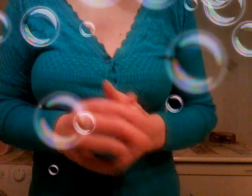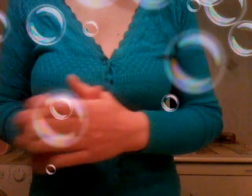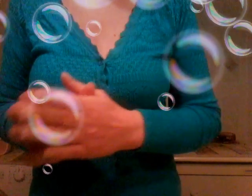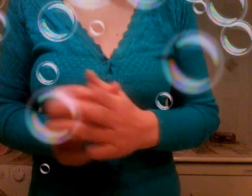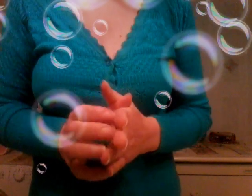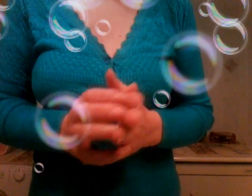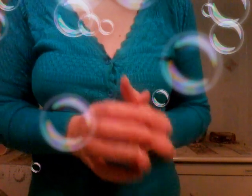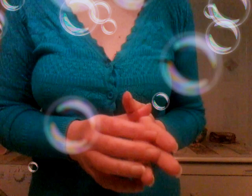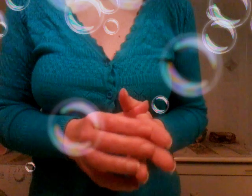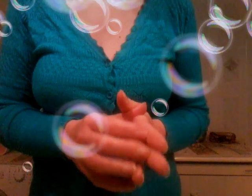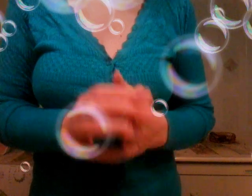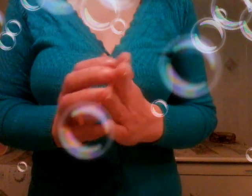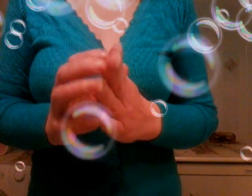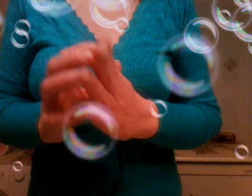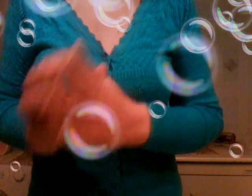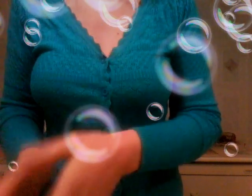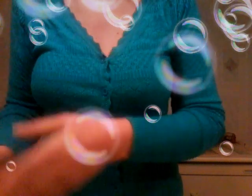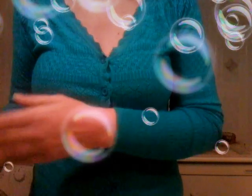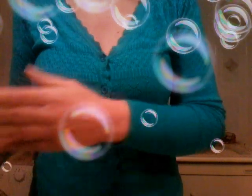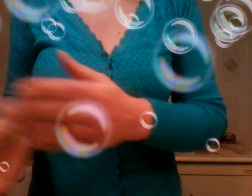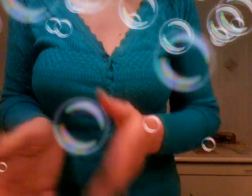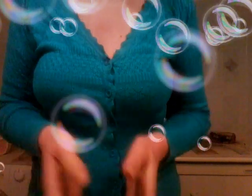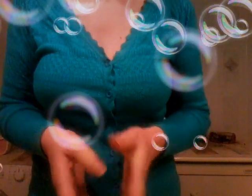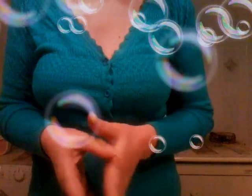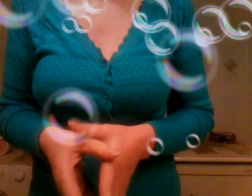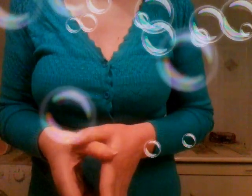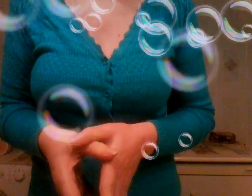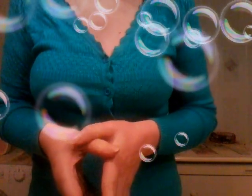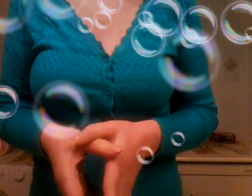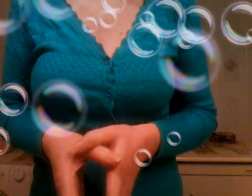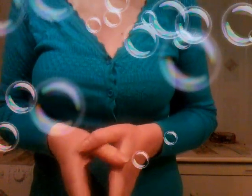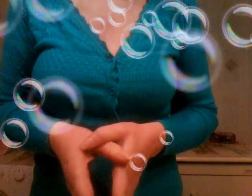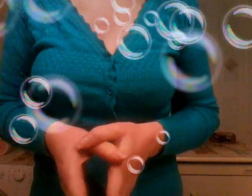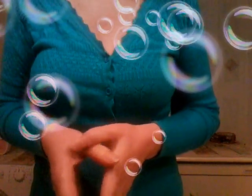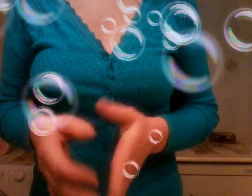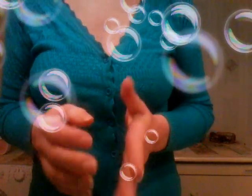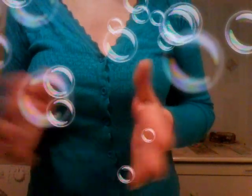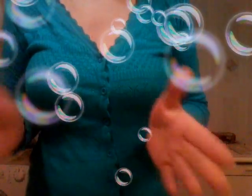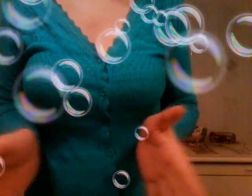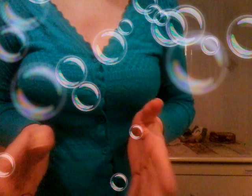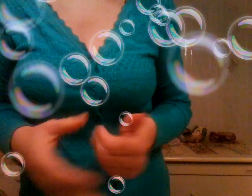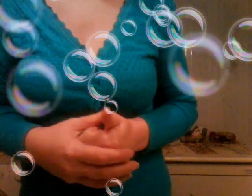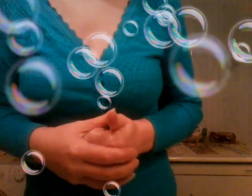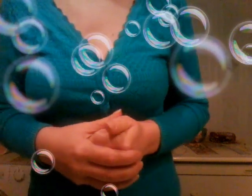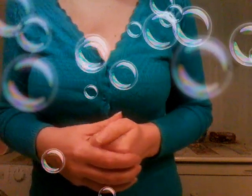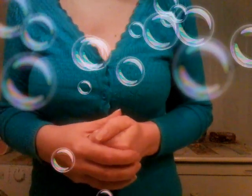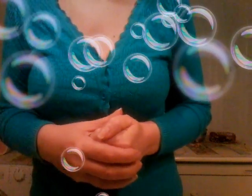votare salvini o no anche se ne hanno fatto di tutto per farli cadere il governo e lo so che ora manco ci fanno più votare